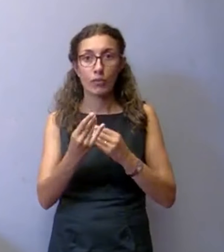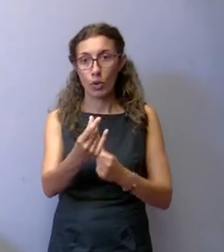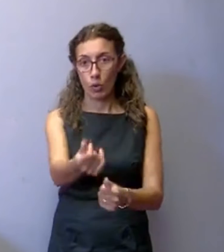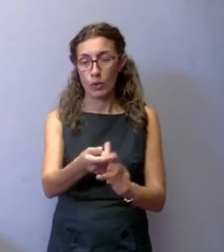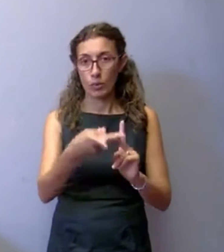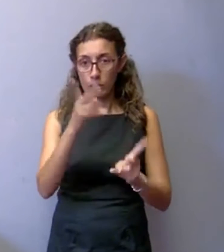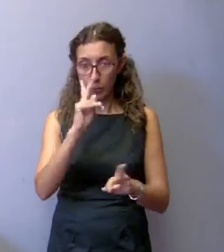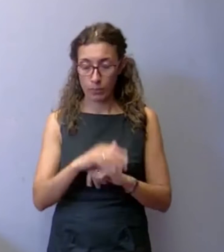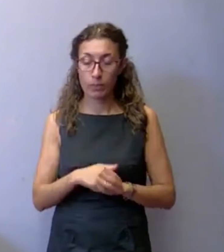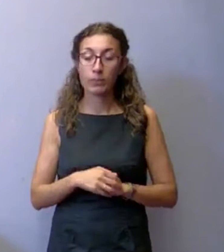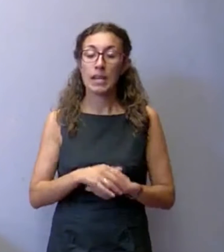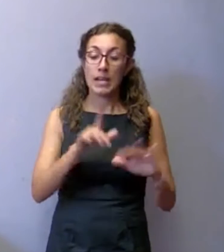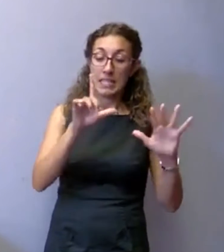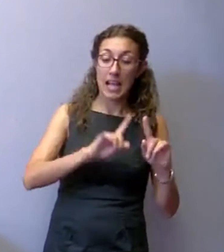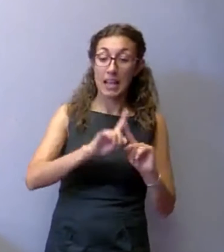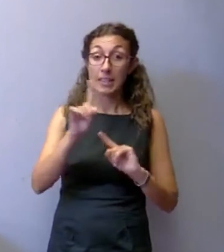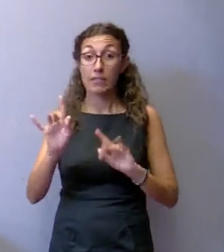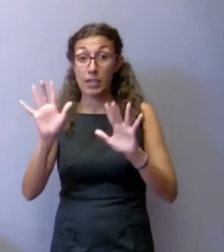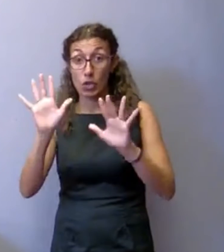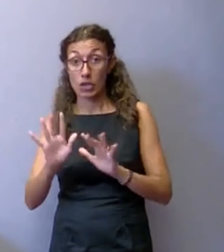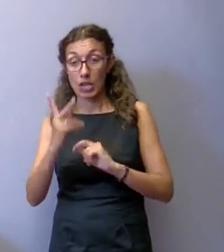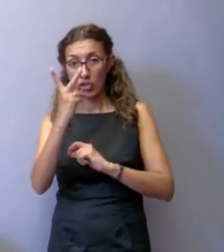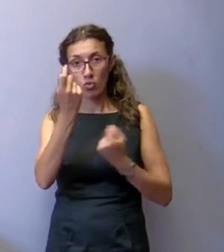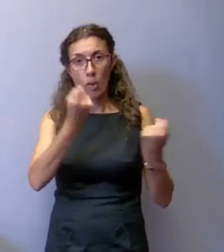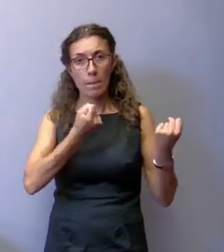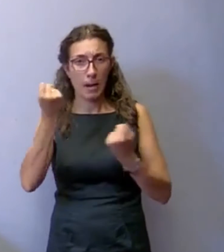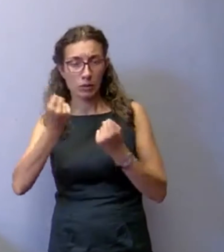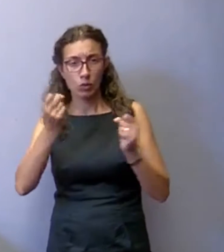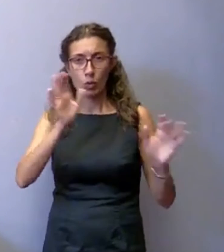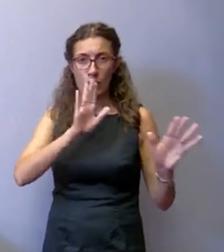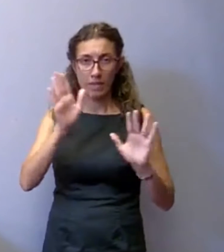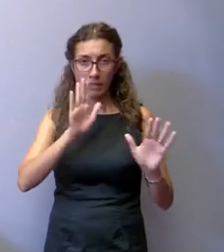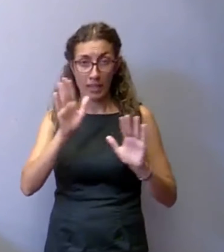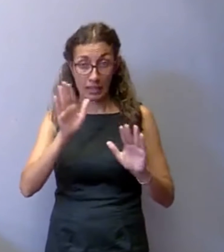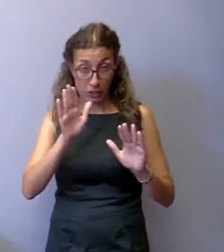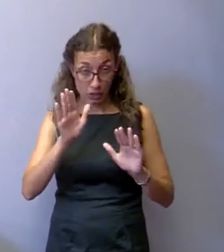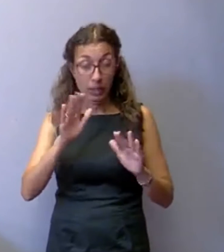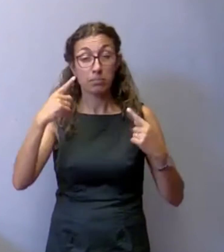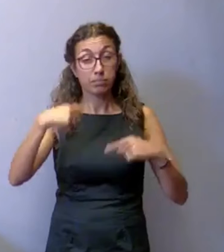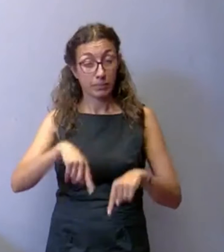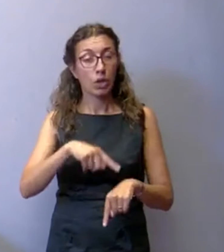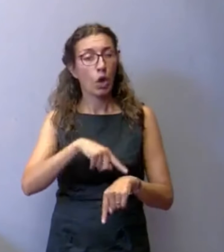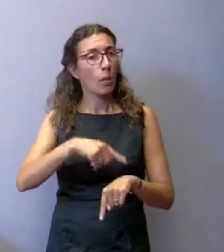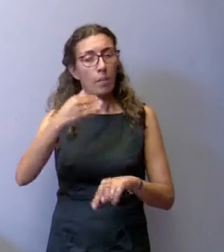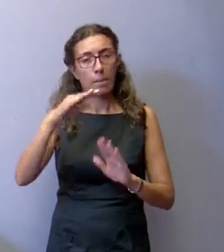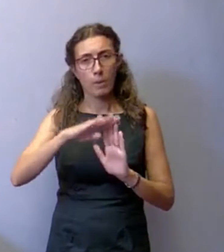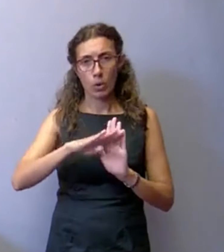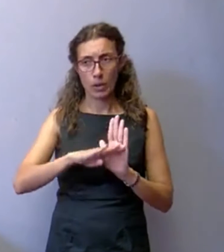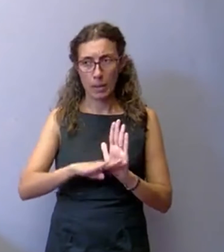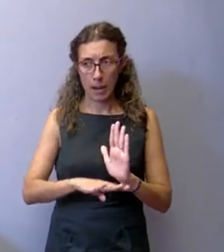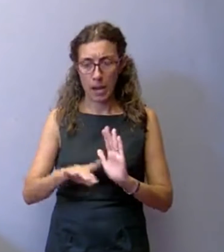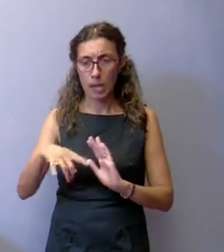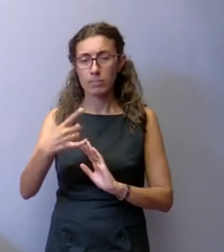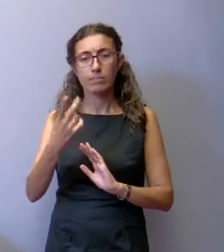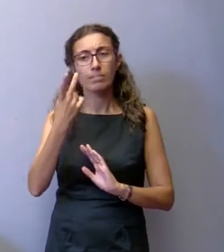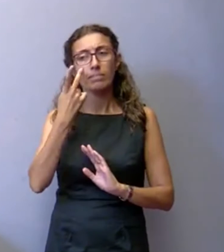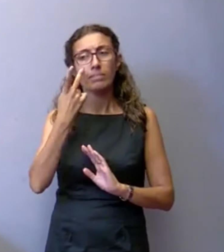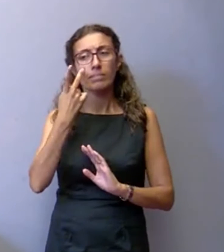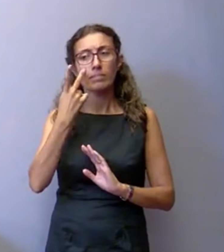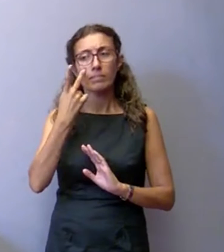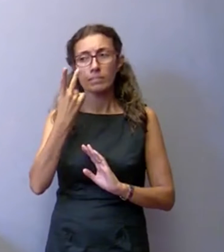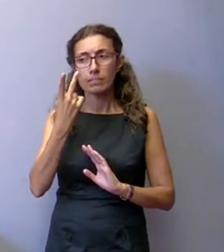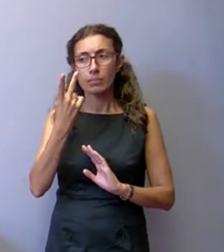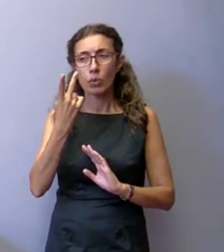presente dalle 7 alle 10 un presidio di due pattuglie della Polizia Locale programmato e poi avremo poi le